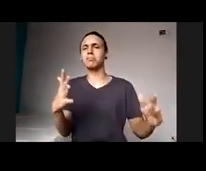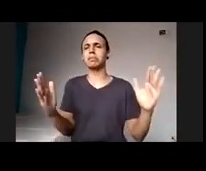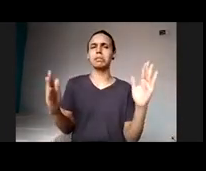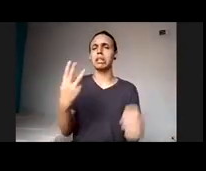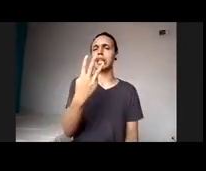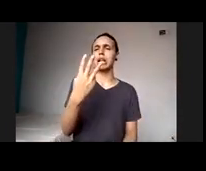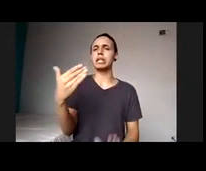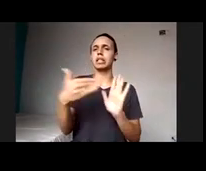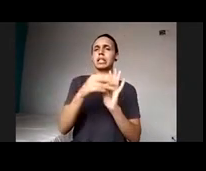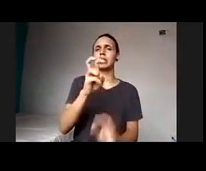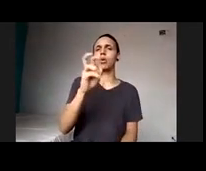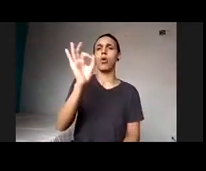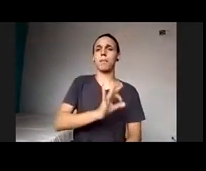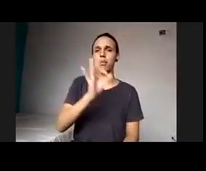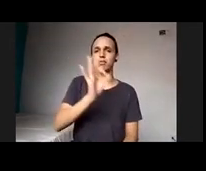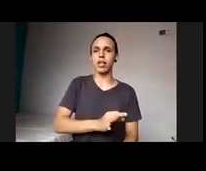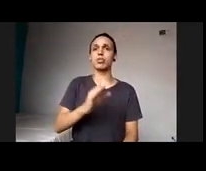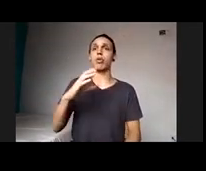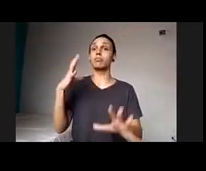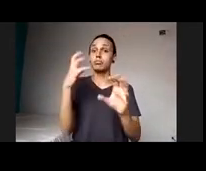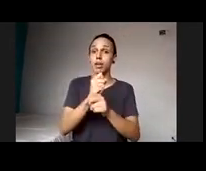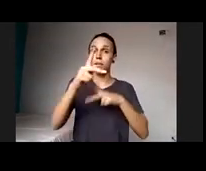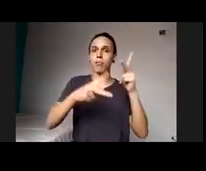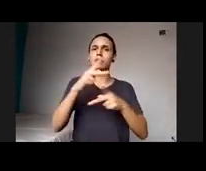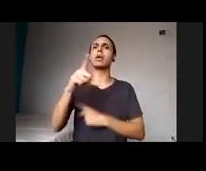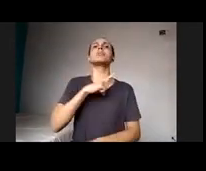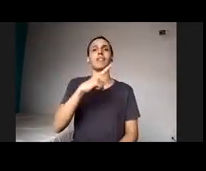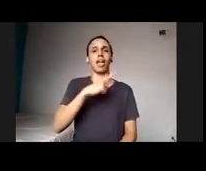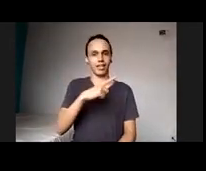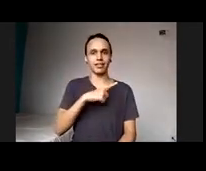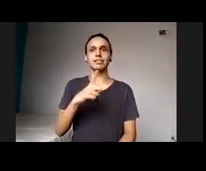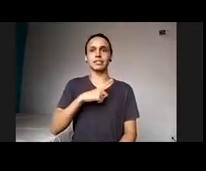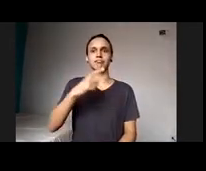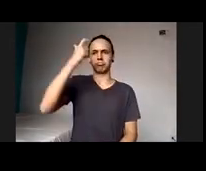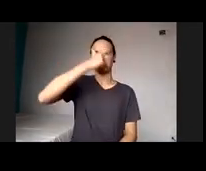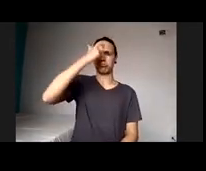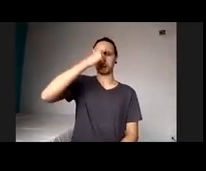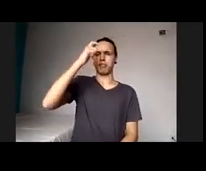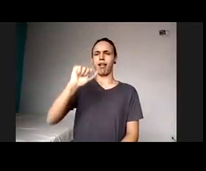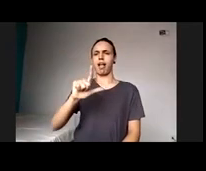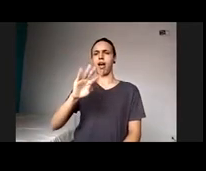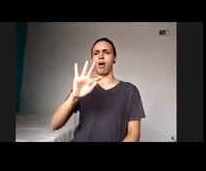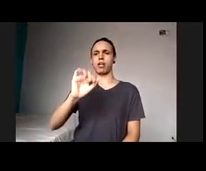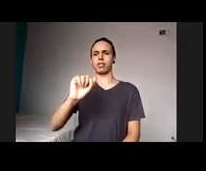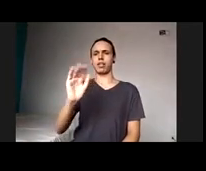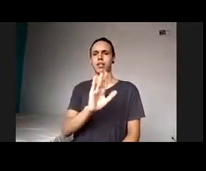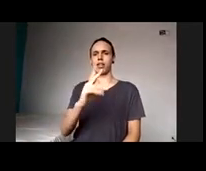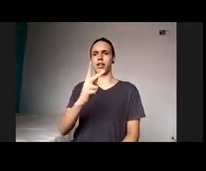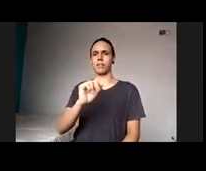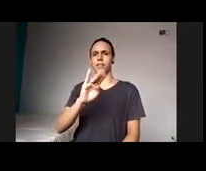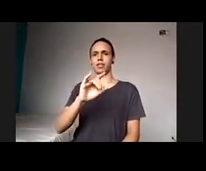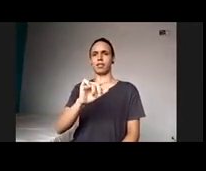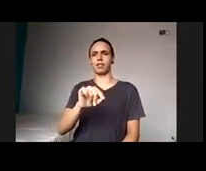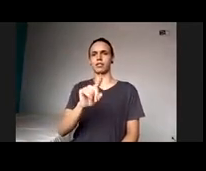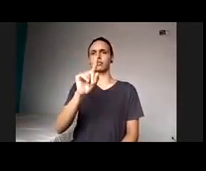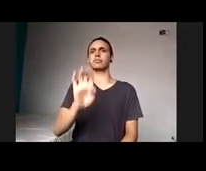tem indicadores de altas habilidades de superdotação, é outro campo que a gente precisa explorar melhor, que também precisa de questões